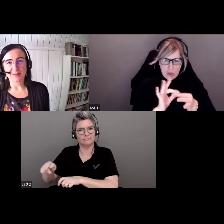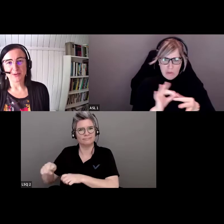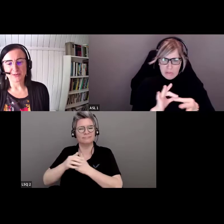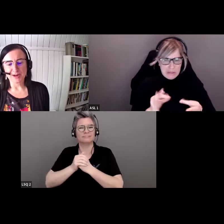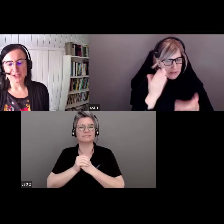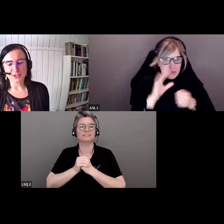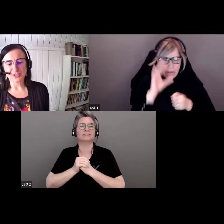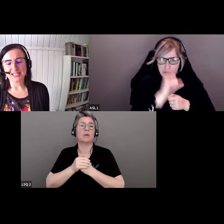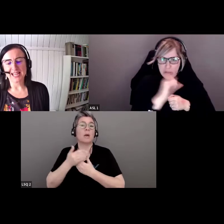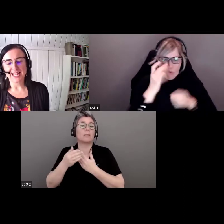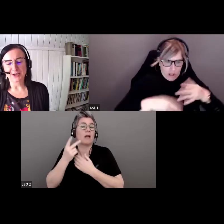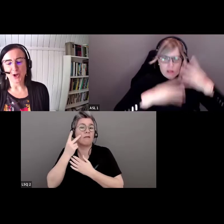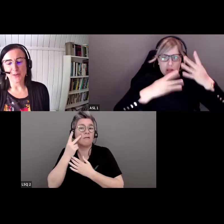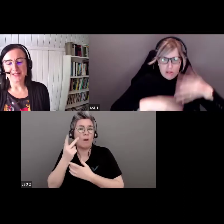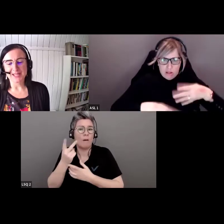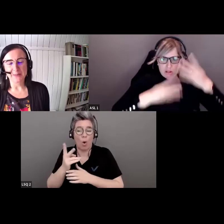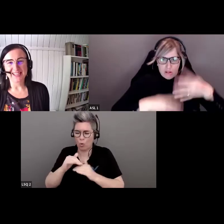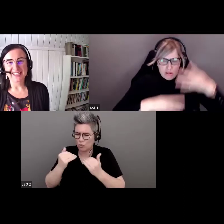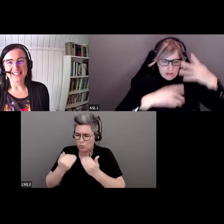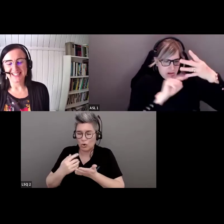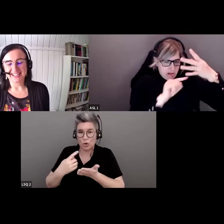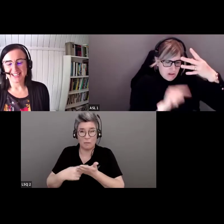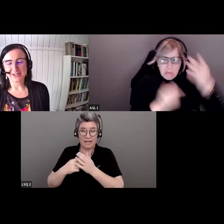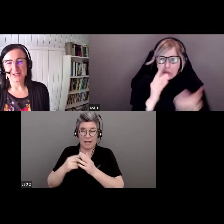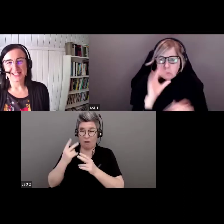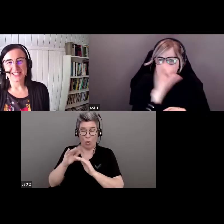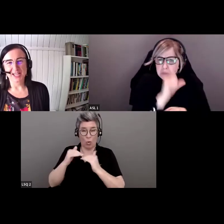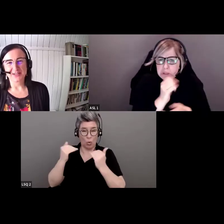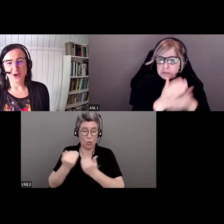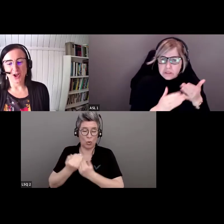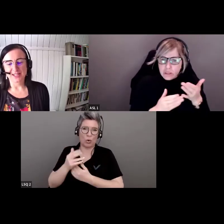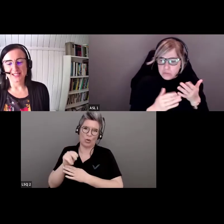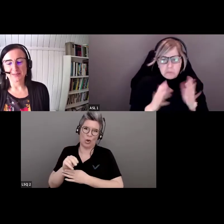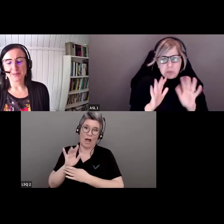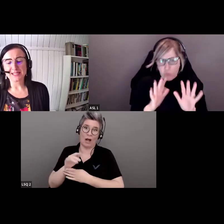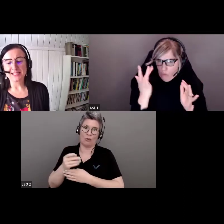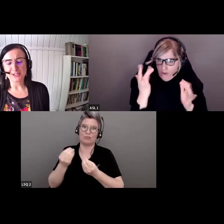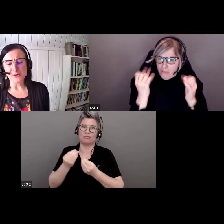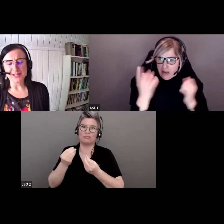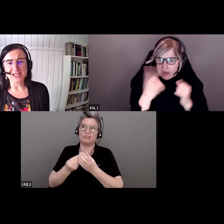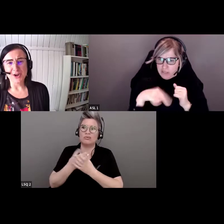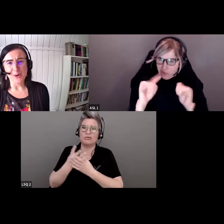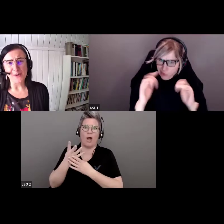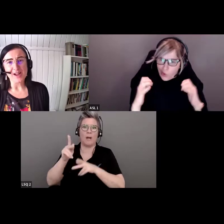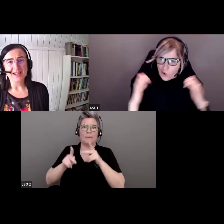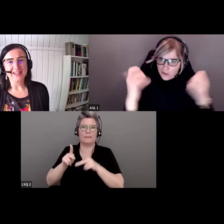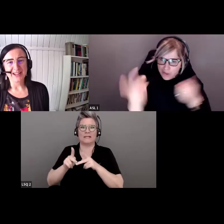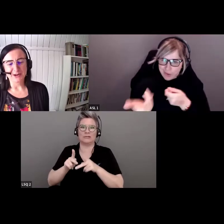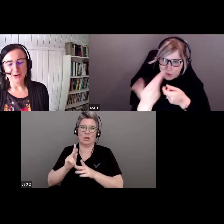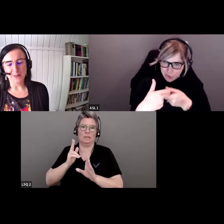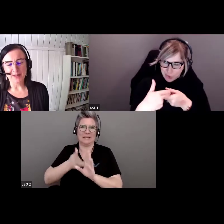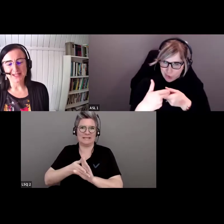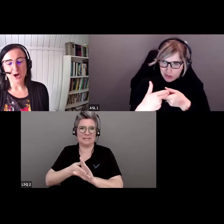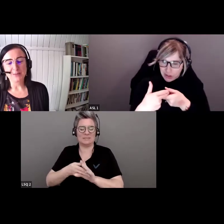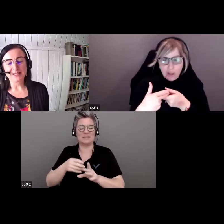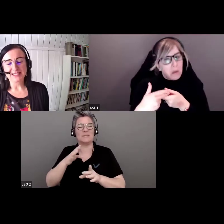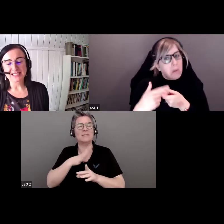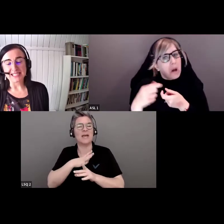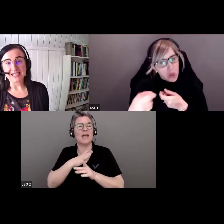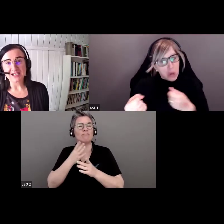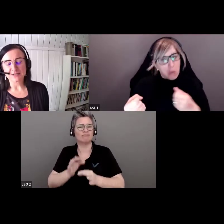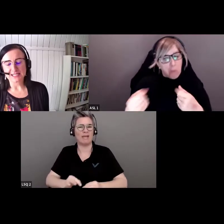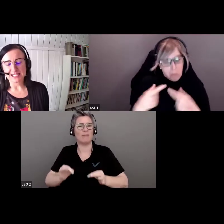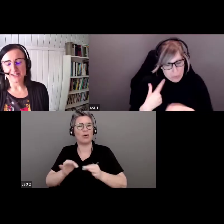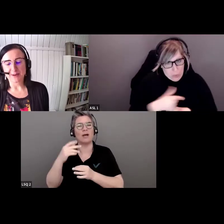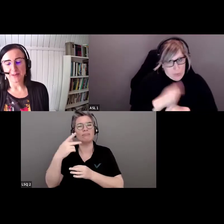Vous ne verrez peut-être pas tous les commentaires étant donné le nombre de participants importants, mais sachez que vos